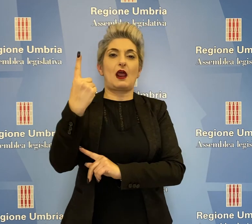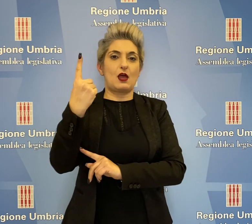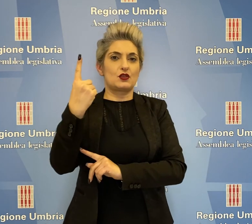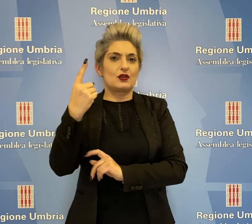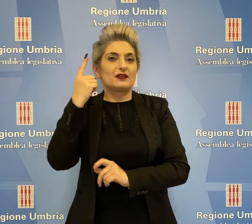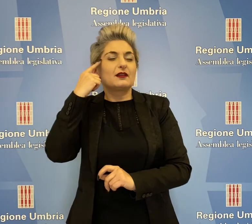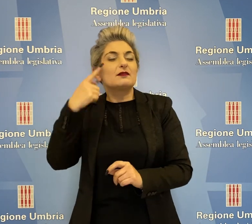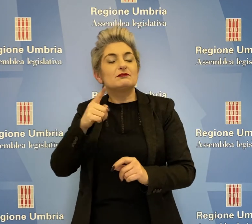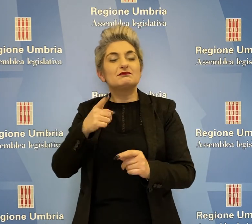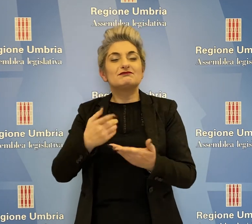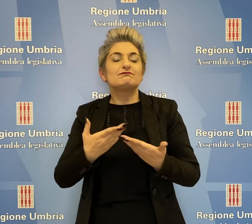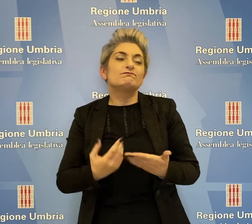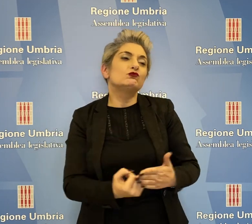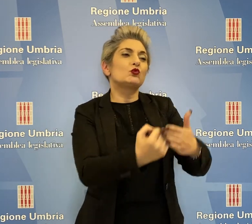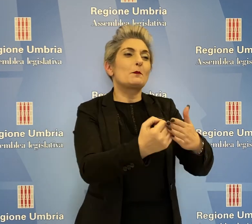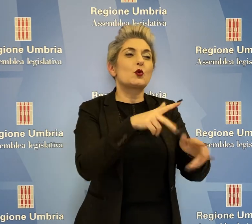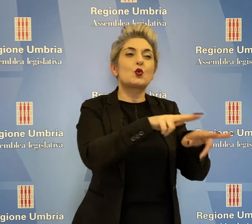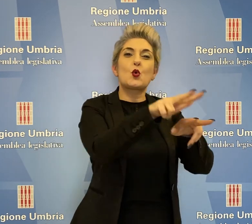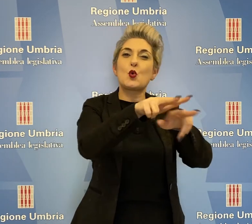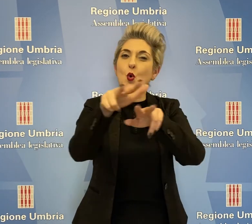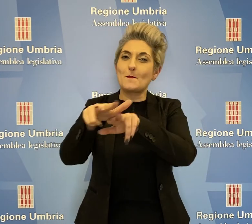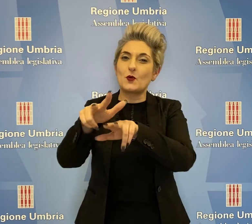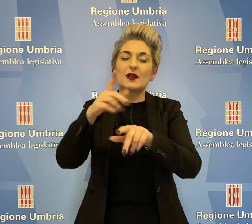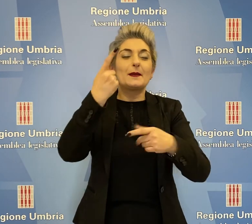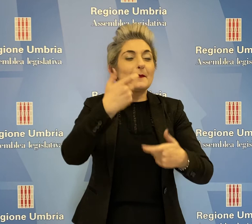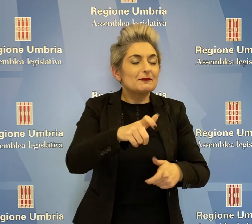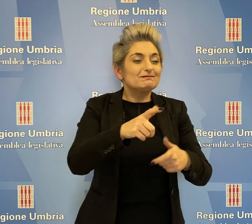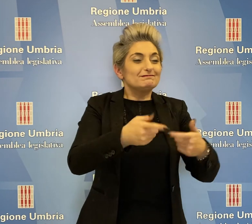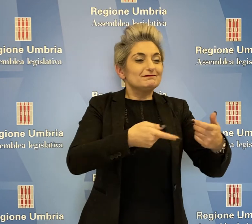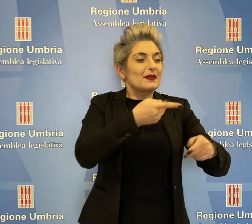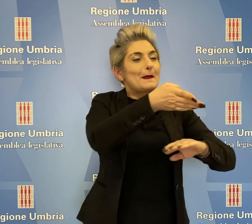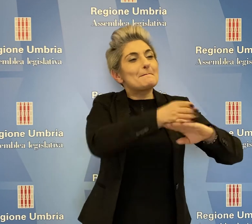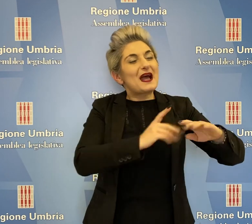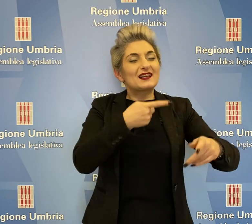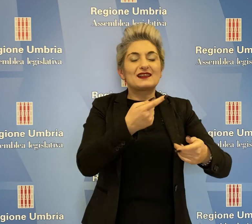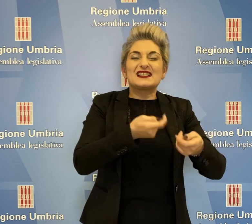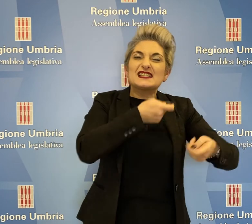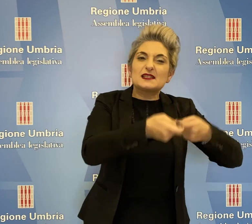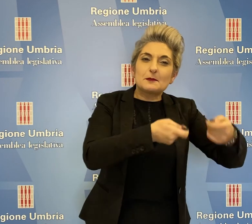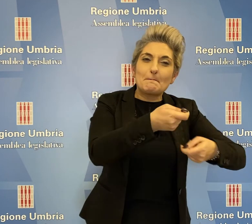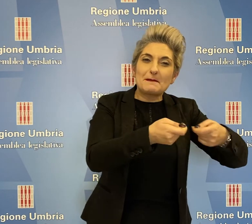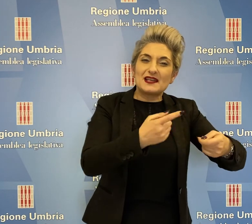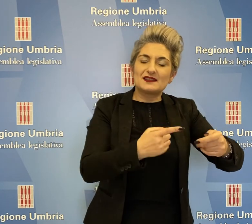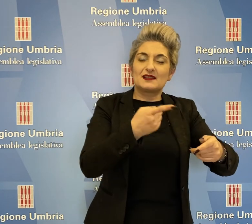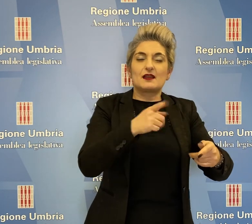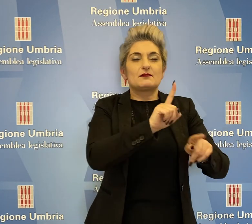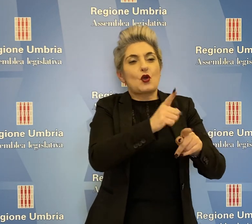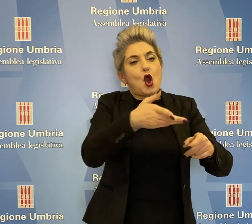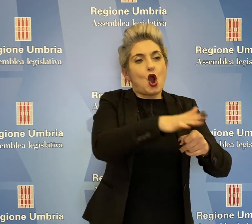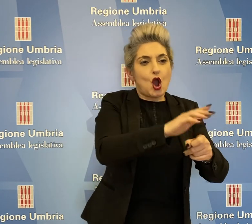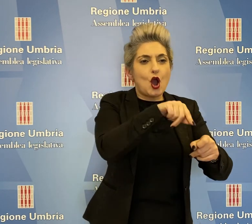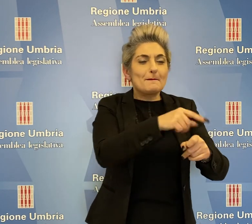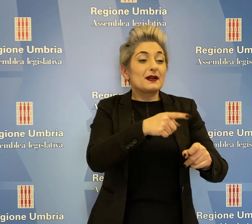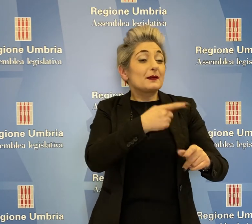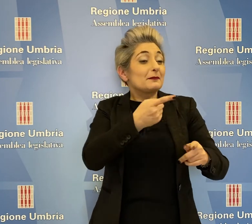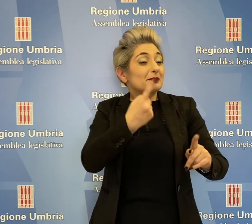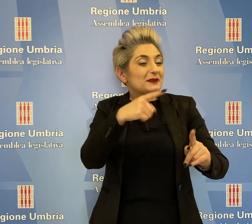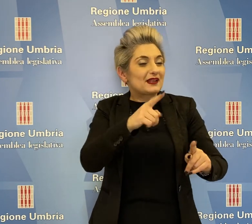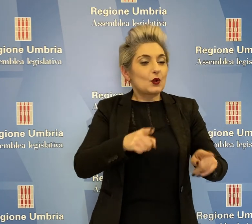intervento straordinario in favore dei comuni per la copertura di parte delle spese sostenute a tutela e protezione dei